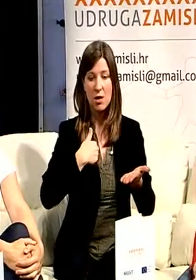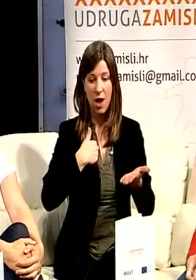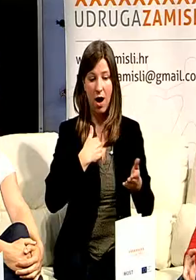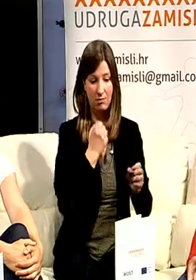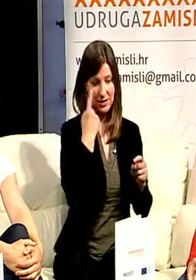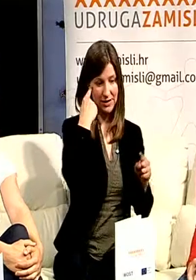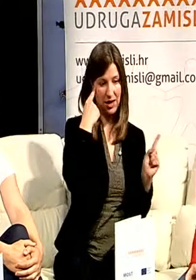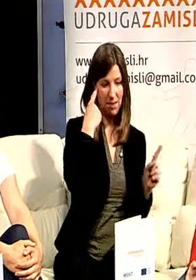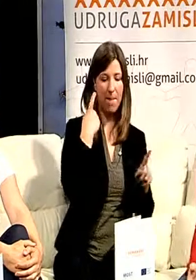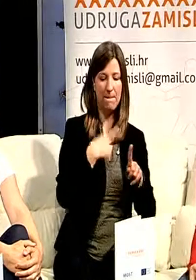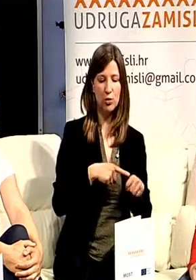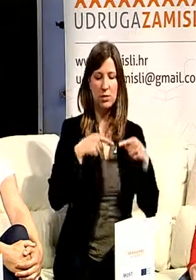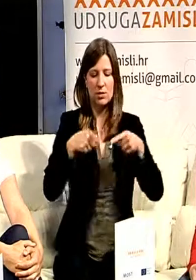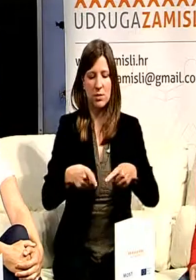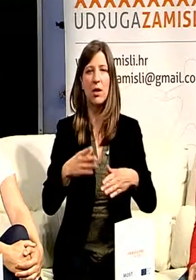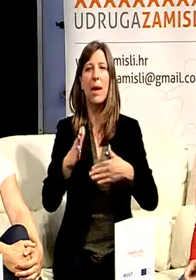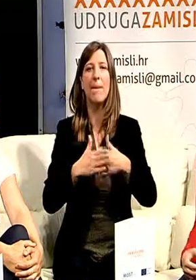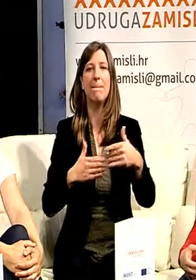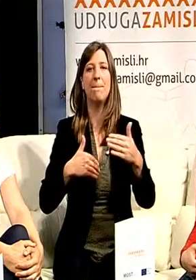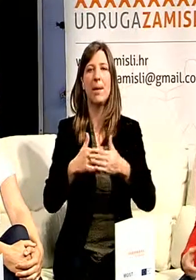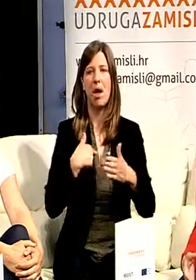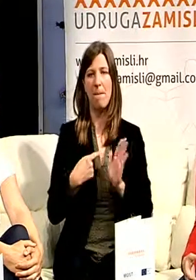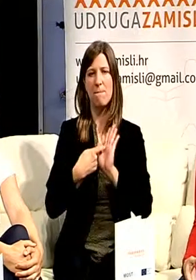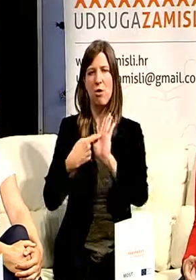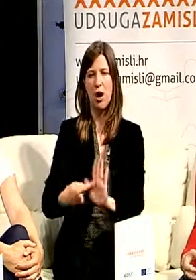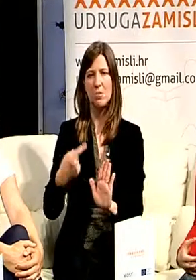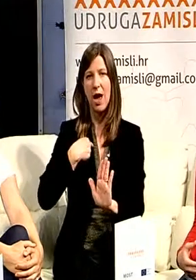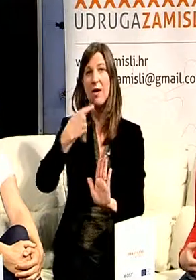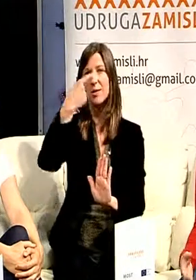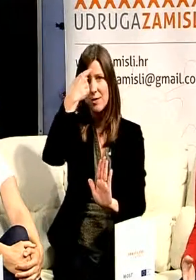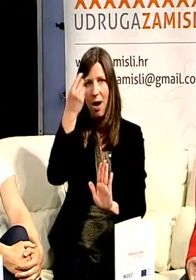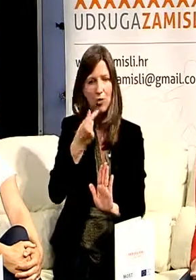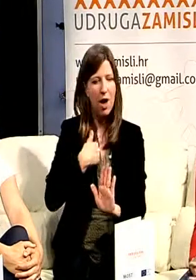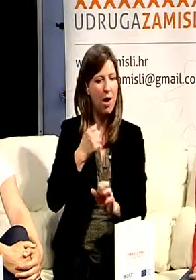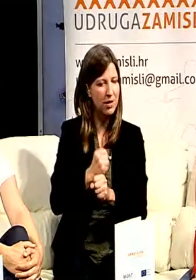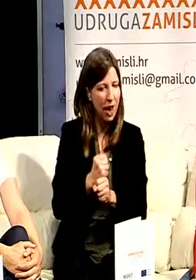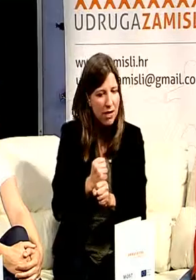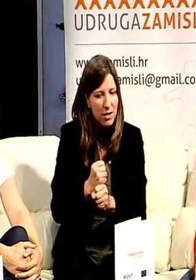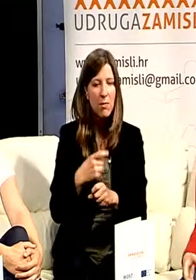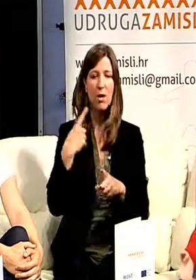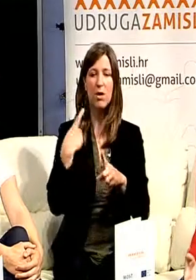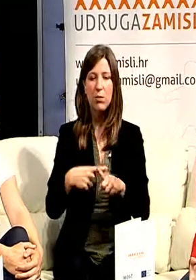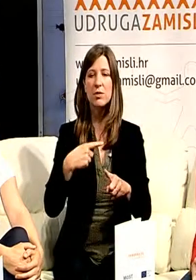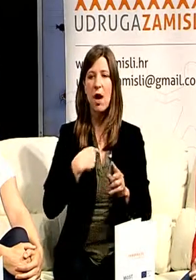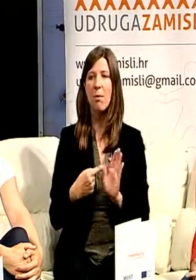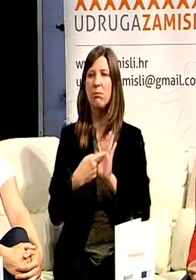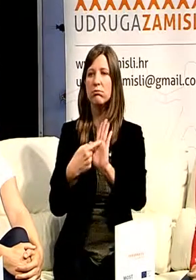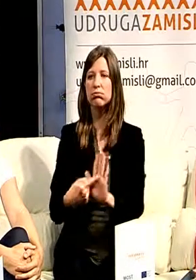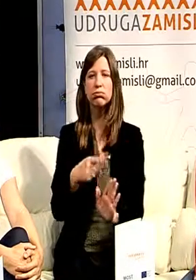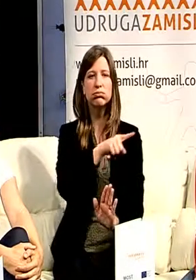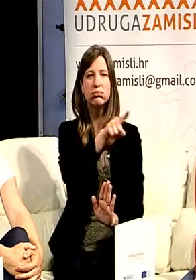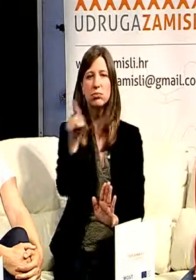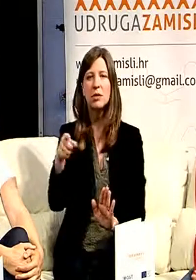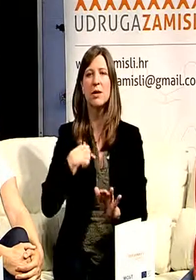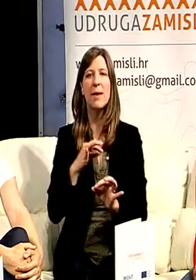koliko zbilja ja to znam raditi i da na neki način budem drugima javni servis odnosno